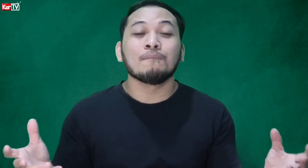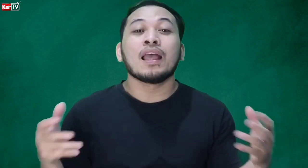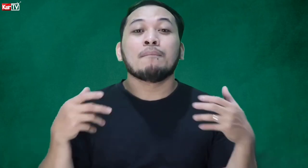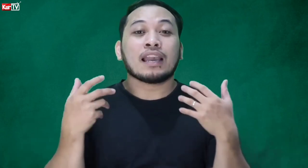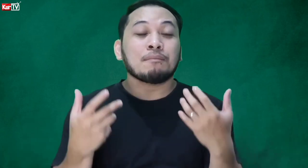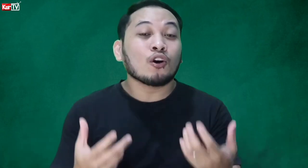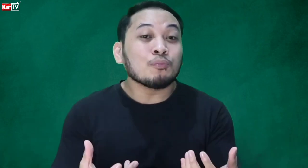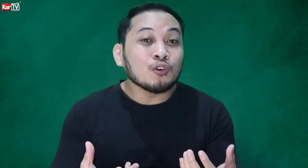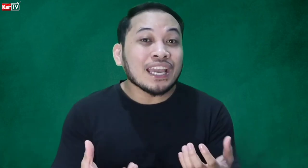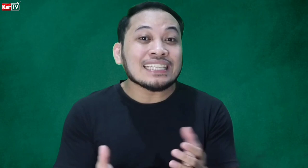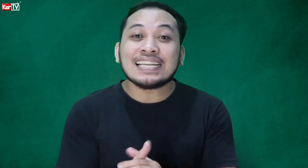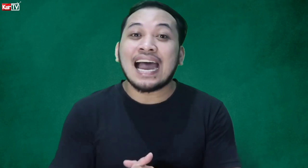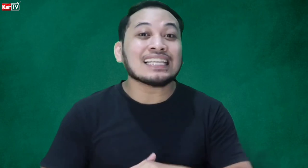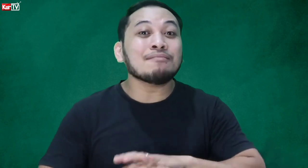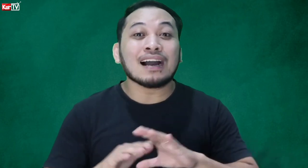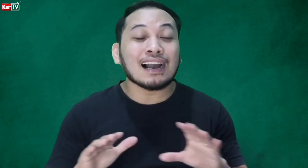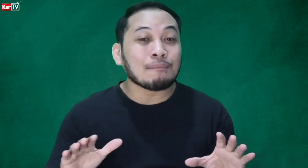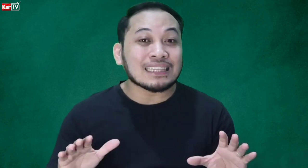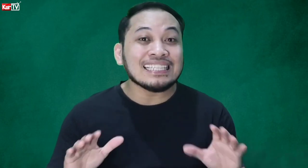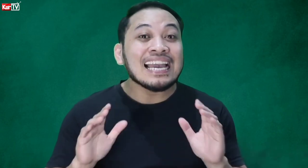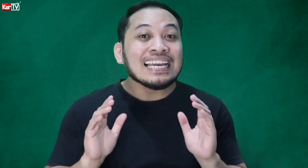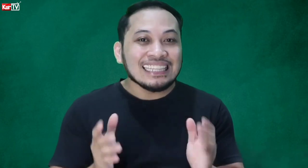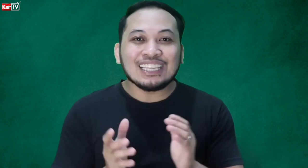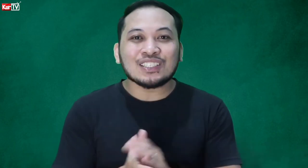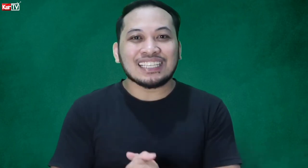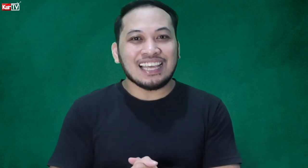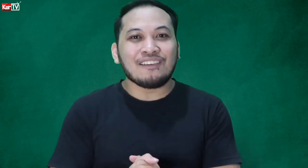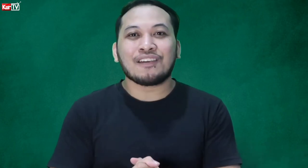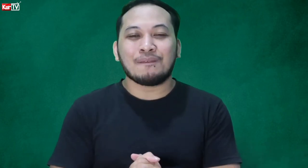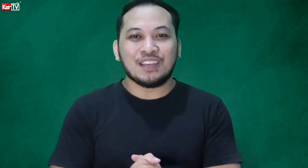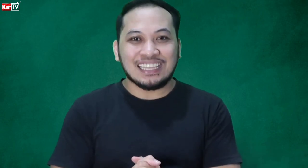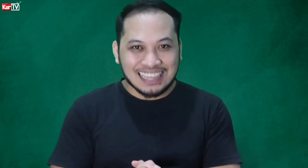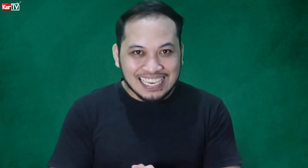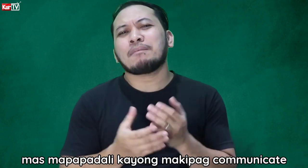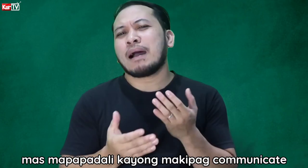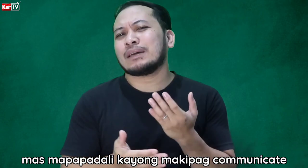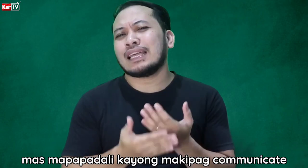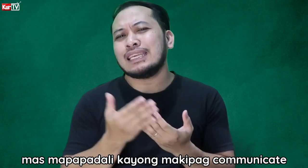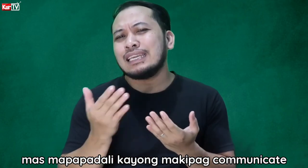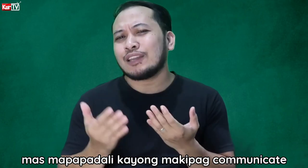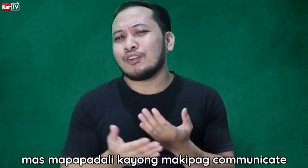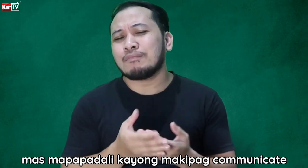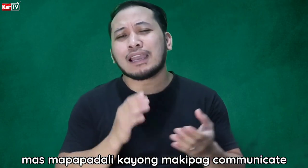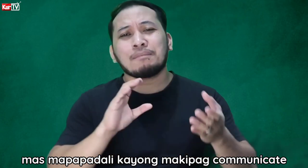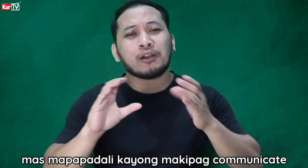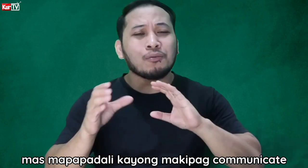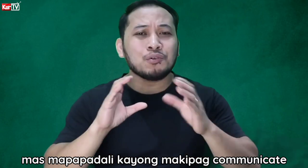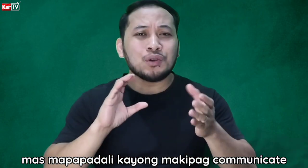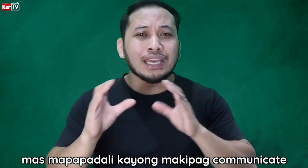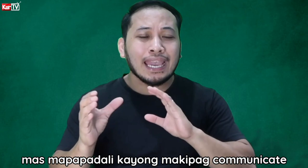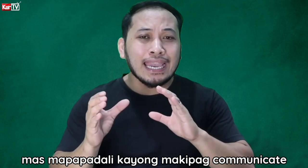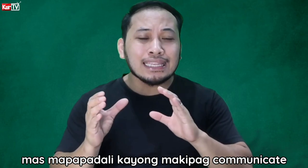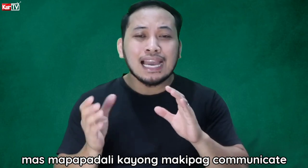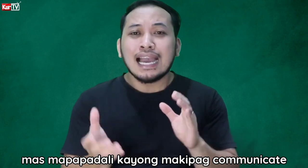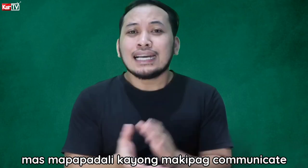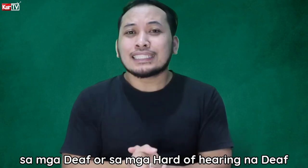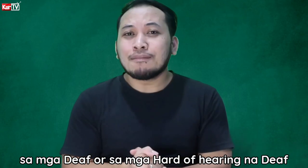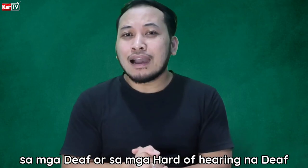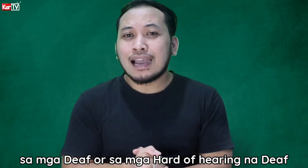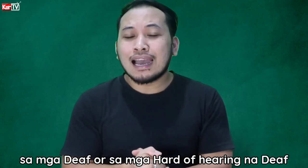makipag-communicate sa ating mga kapatid dito sa Deaf Community. Mapapadalihin kayong makipag-communicate sa mga